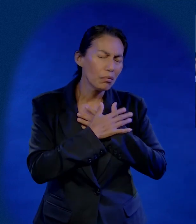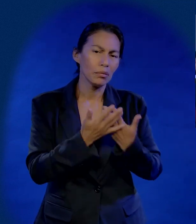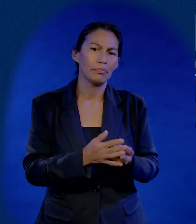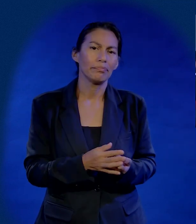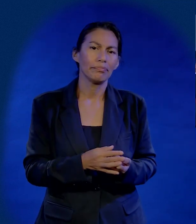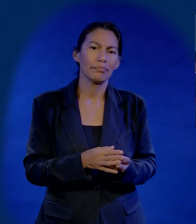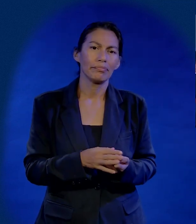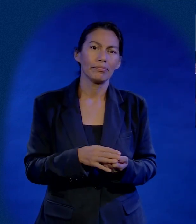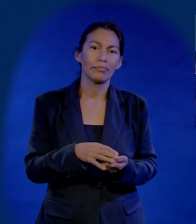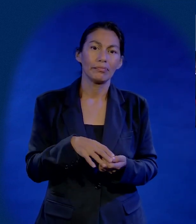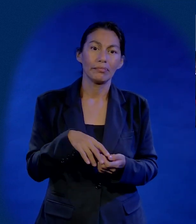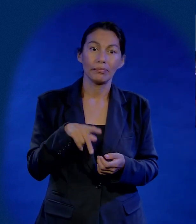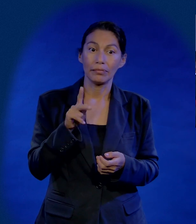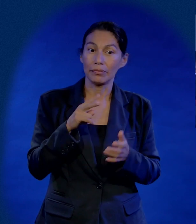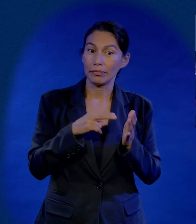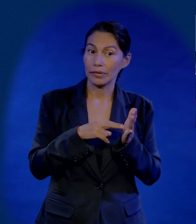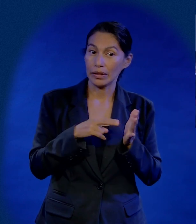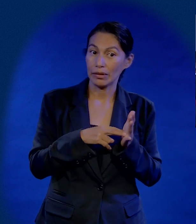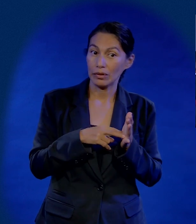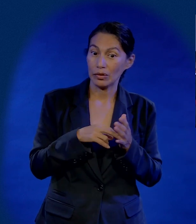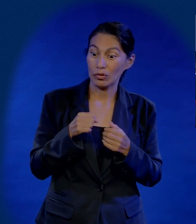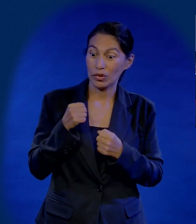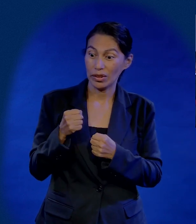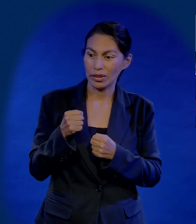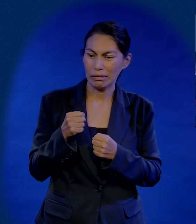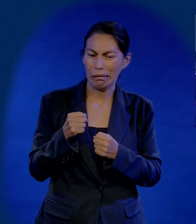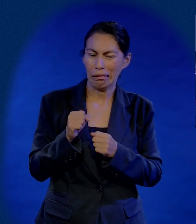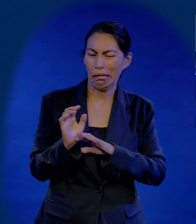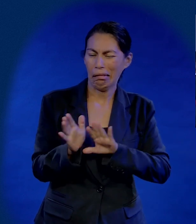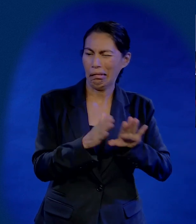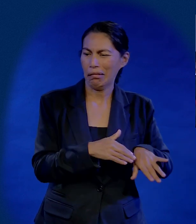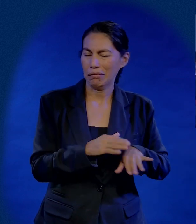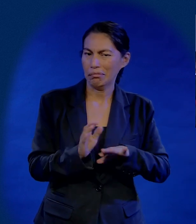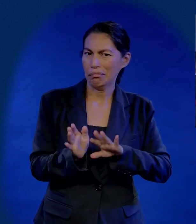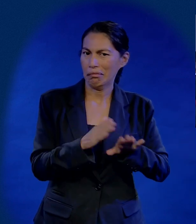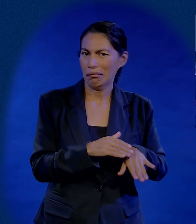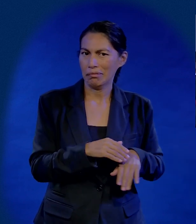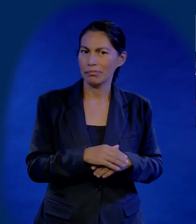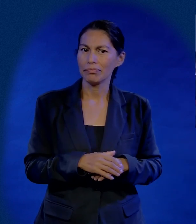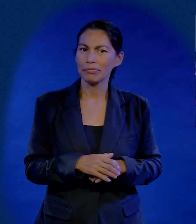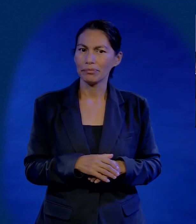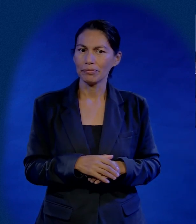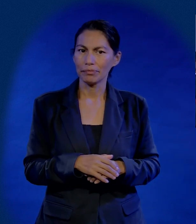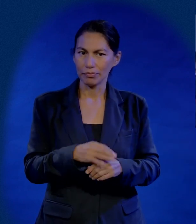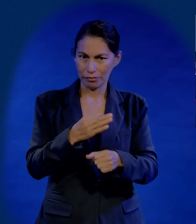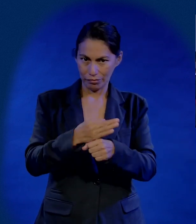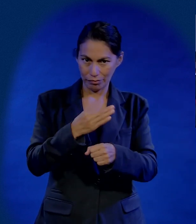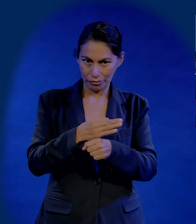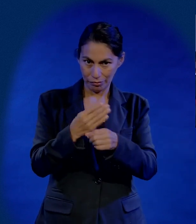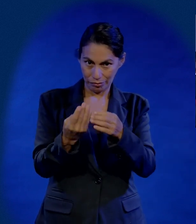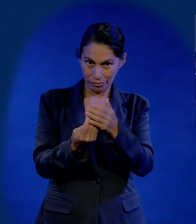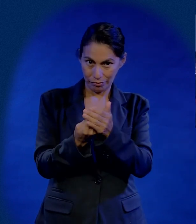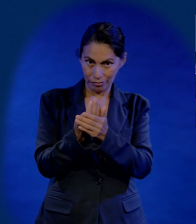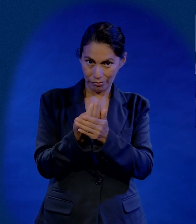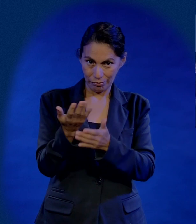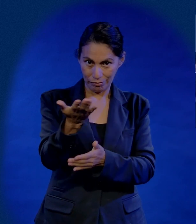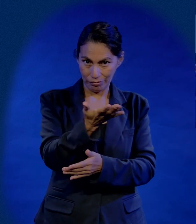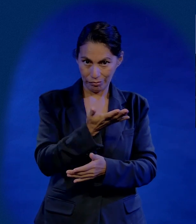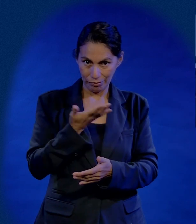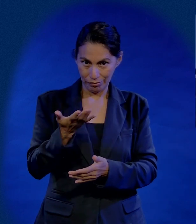yo te amo. Pero esos textos fuertes, como que uno dice, mejor lo brincamos. Esta mañana